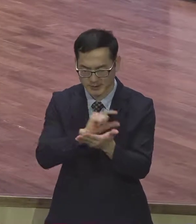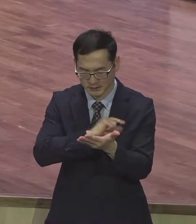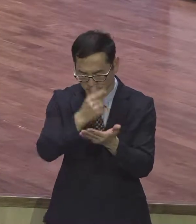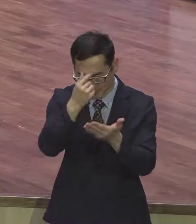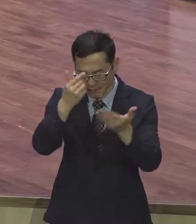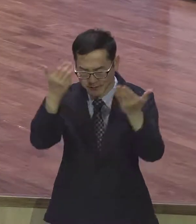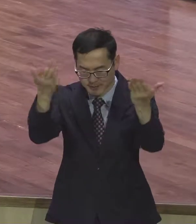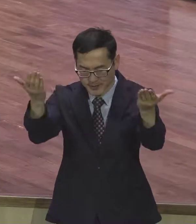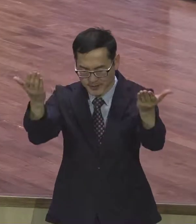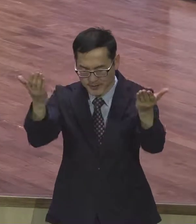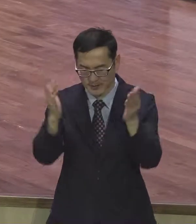아멘